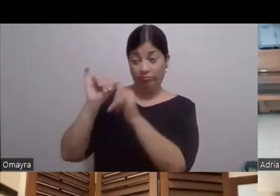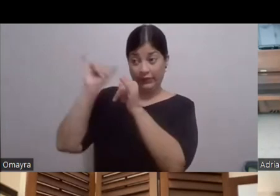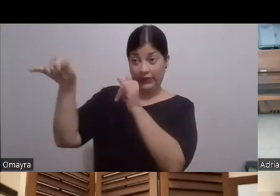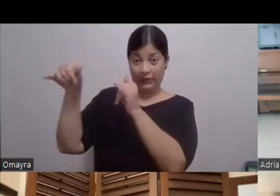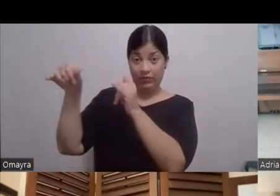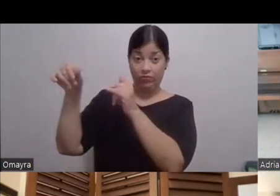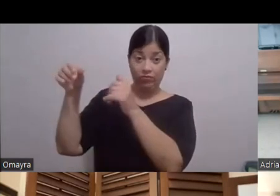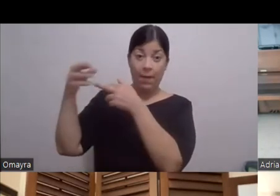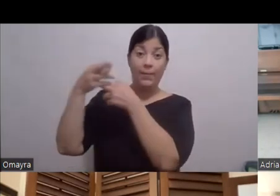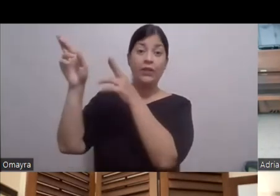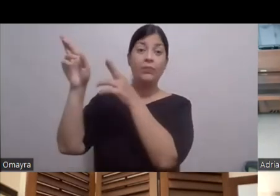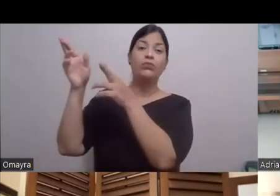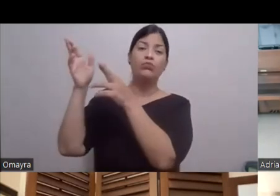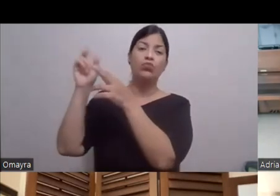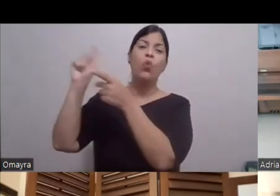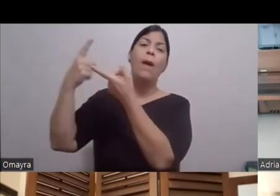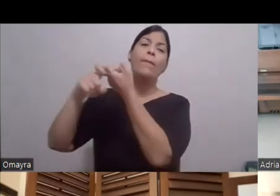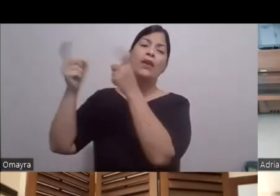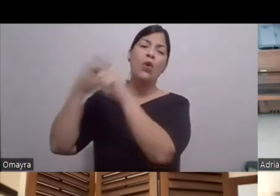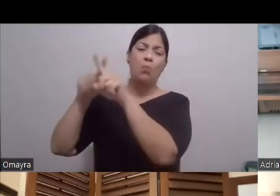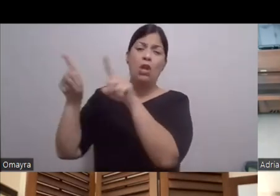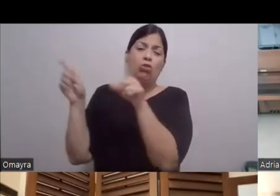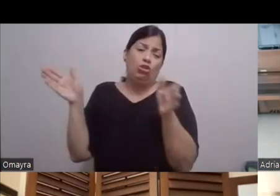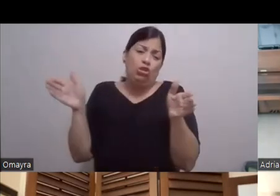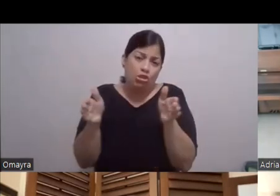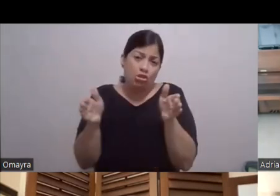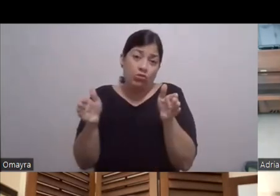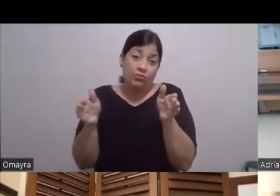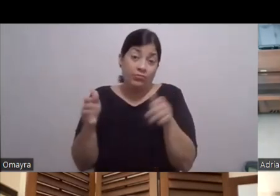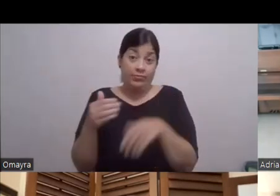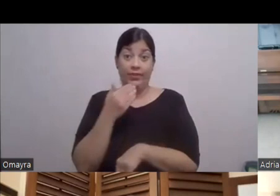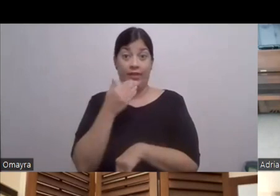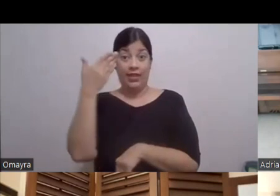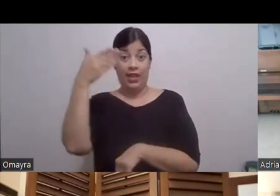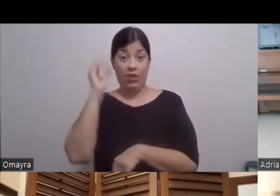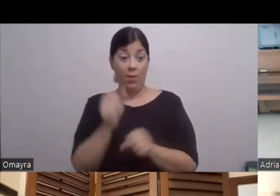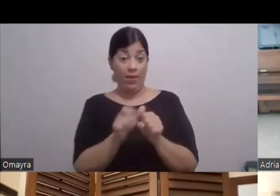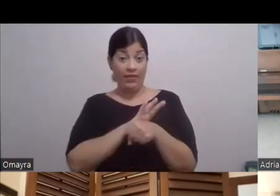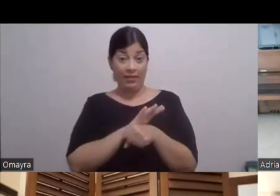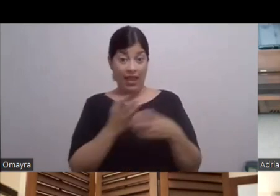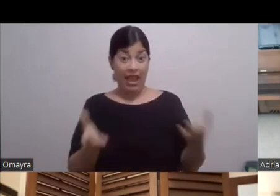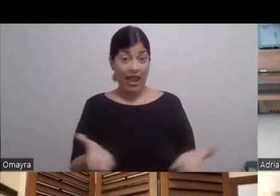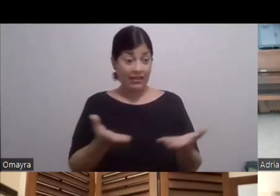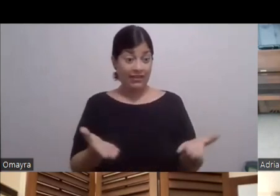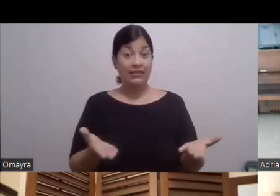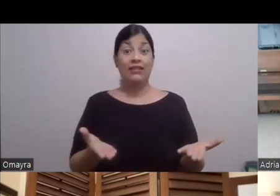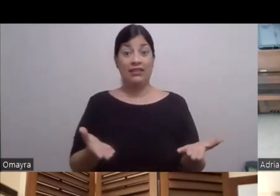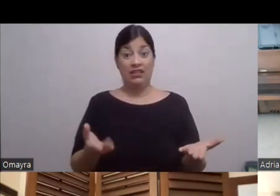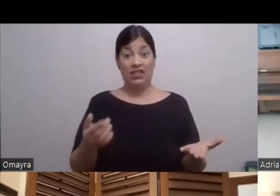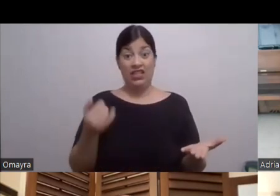Pero era bien chiquitito Mira gracias Que me agarró La pandemia A aquí Porque me agarró Allí encerrado En aquel cuartito Y yo me muero Porque